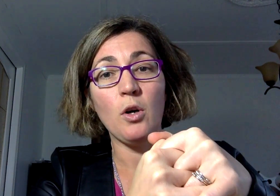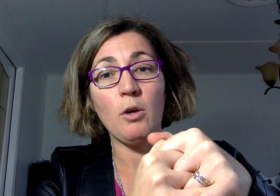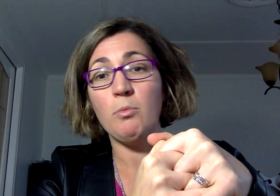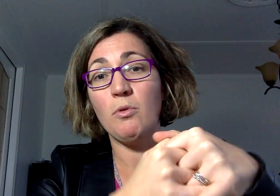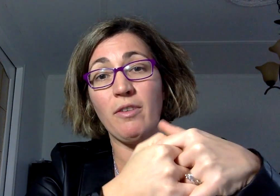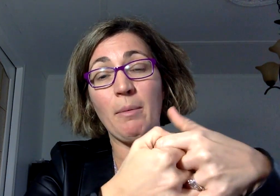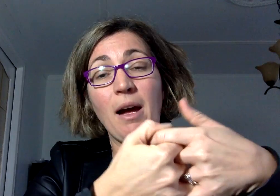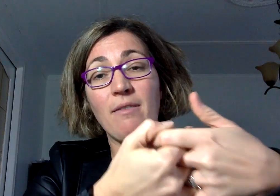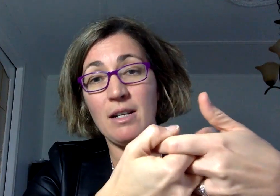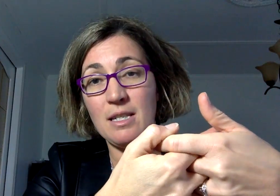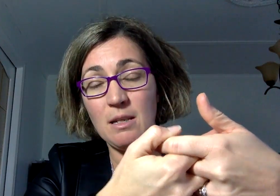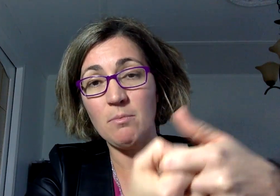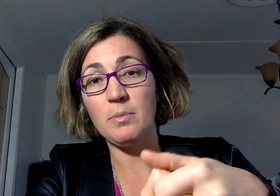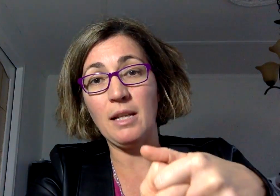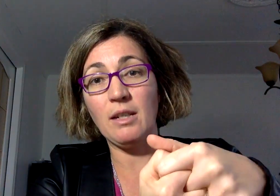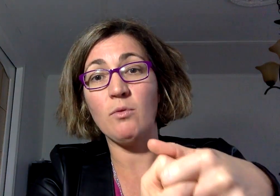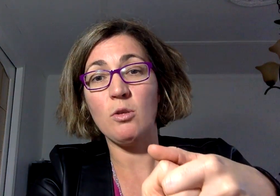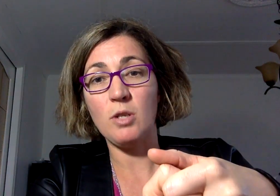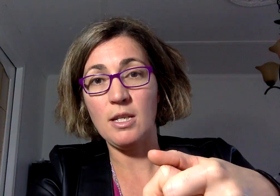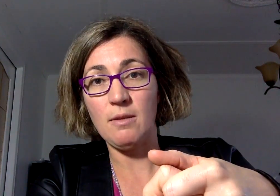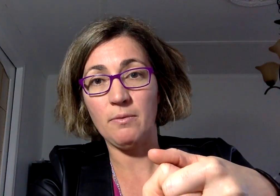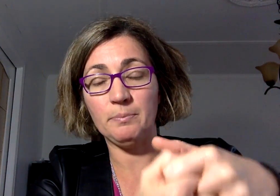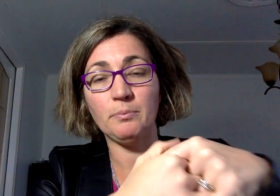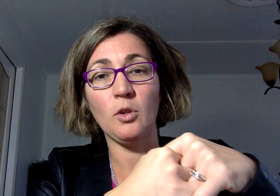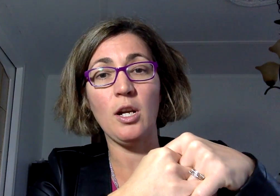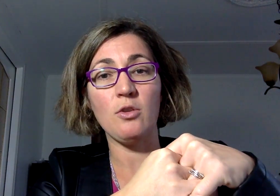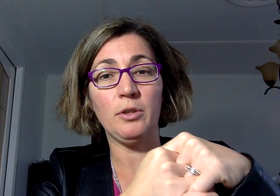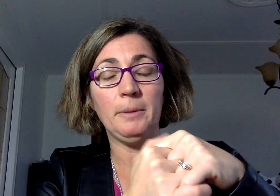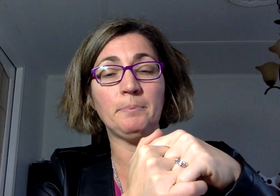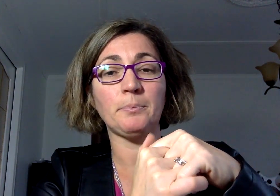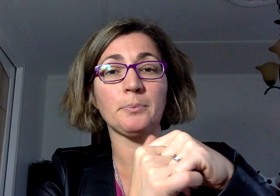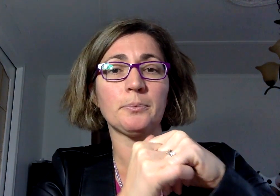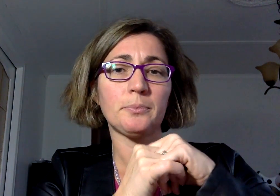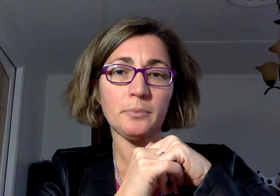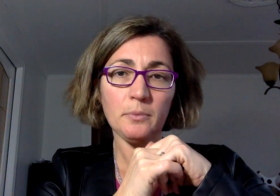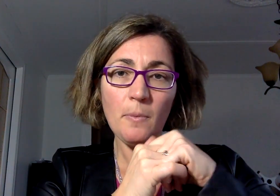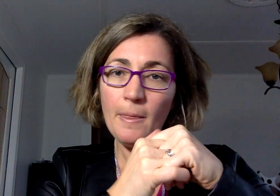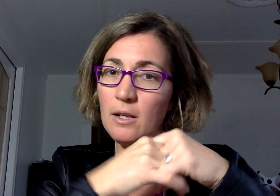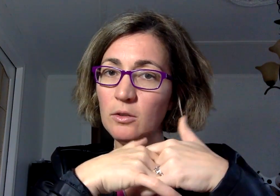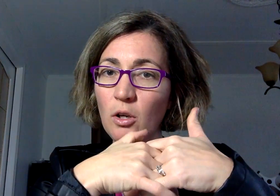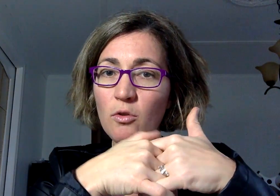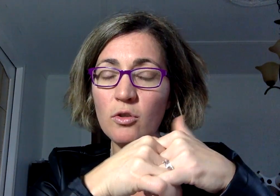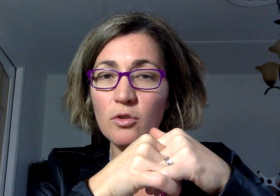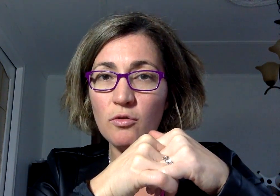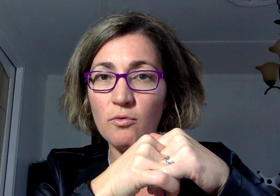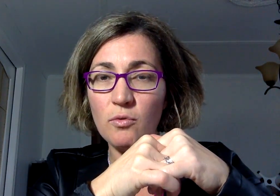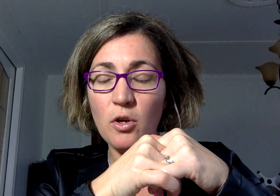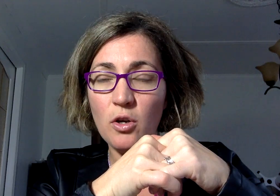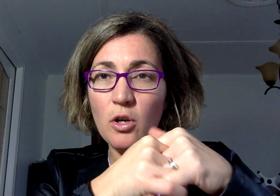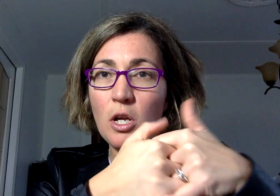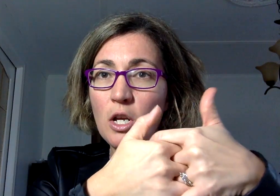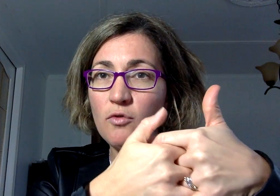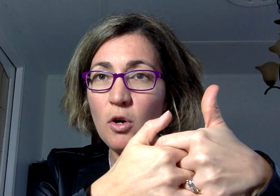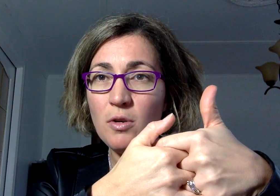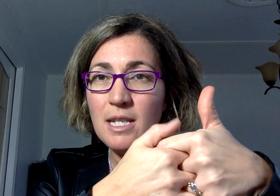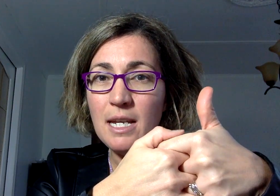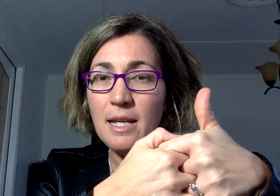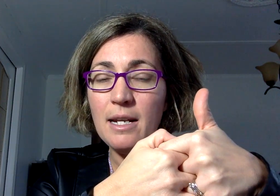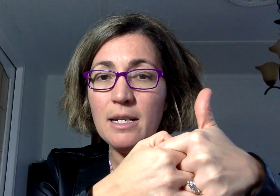vraiment avancer puis atteindre vos objectifs de la journée. Donc, je vous conseille d'aller